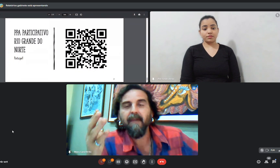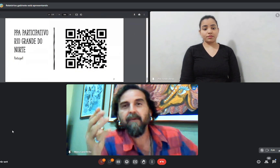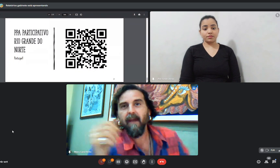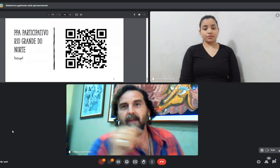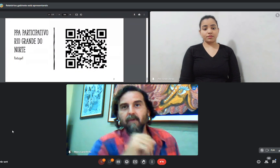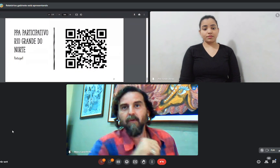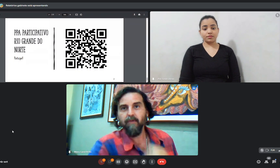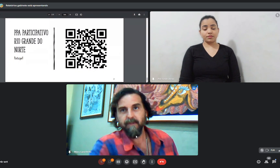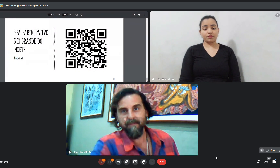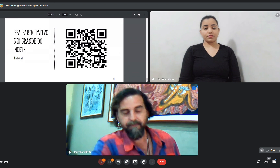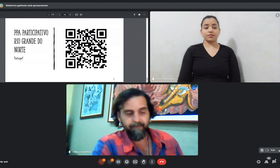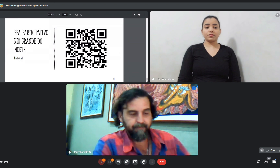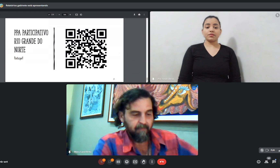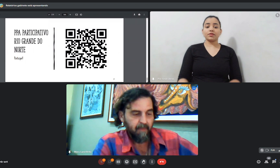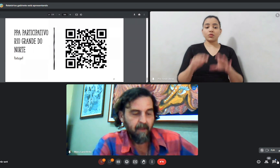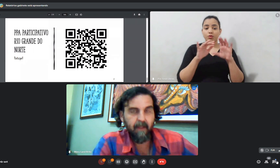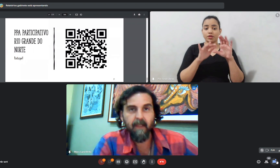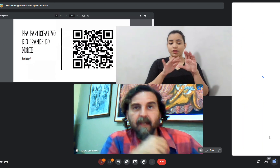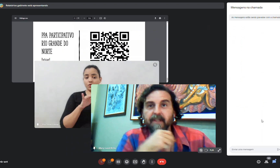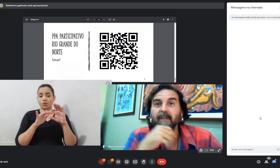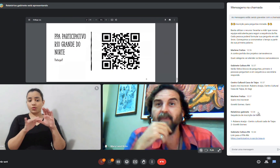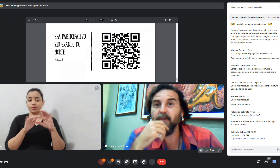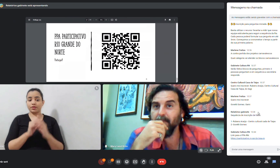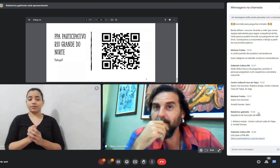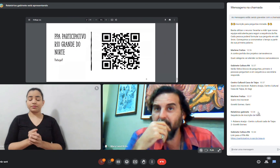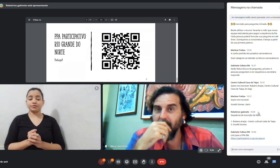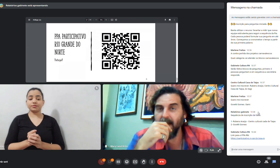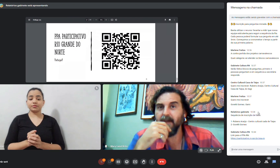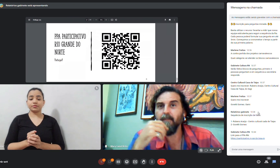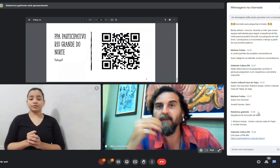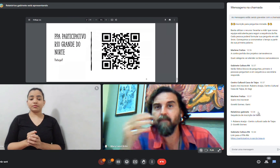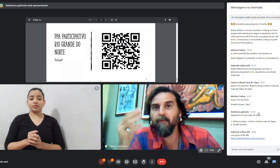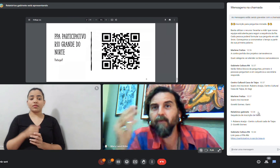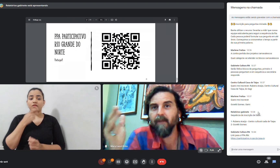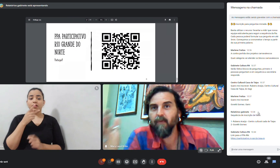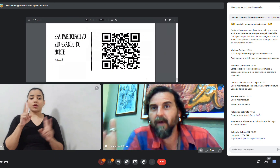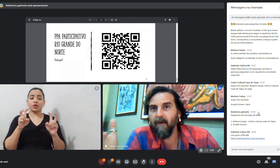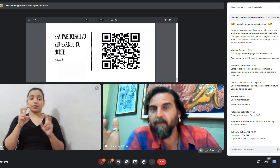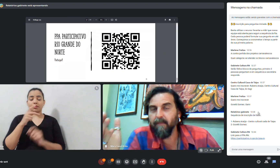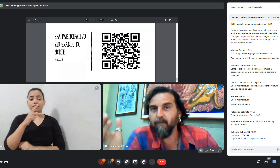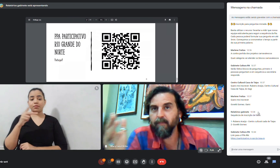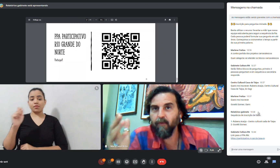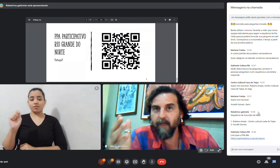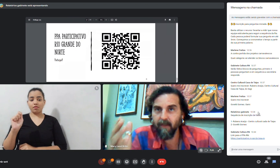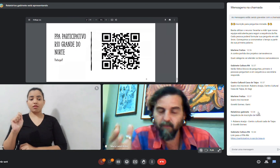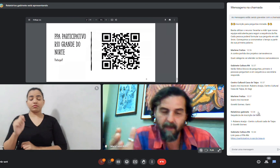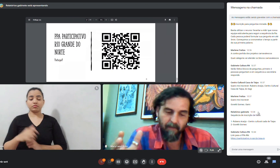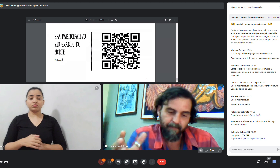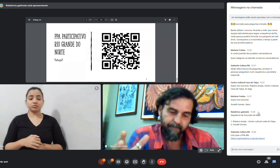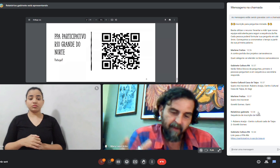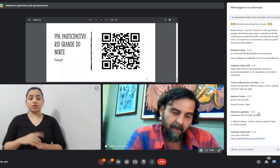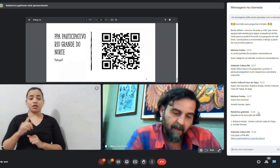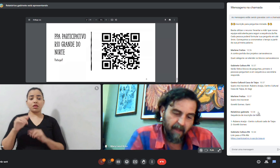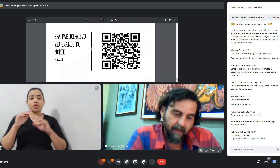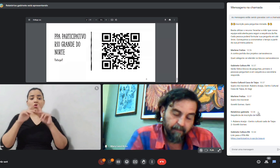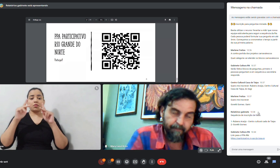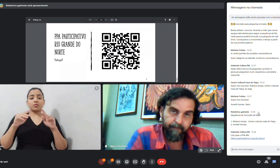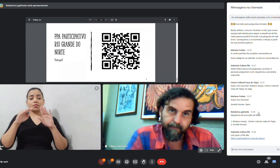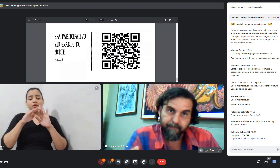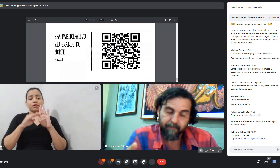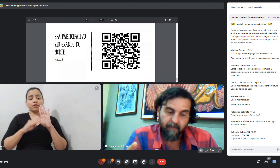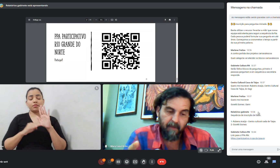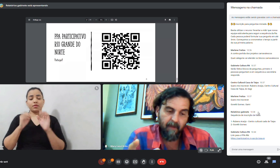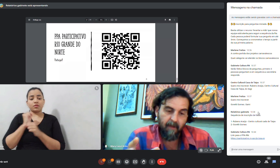Está aí o QR Code e a gente está falando do PPA, que é o plano plurianual. o plano plurianual ele